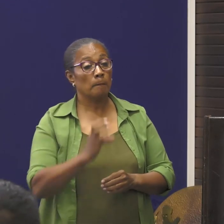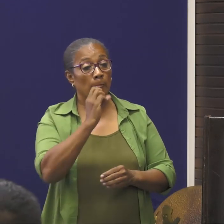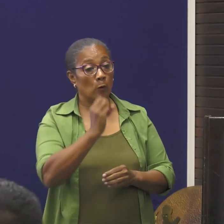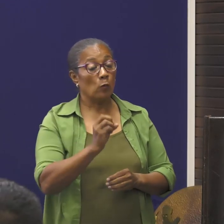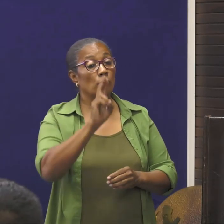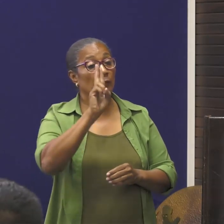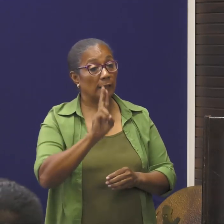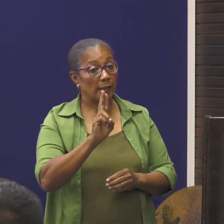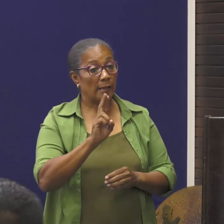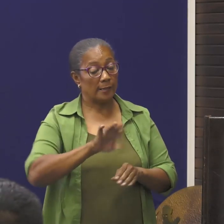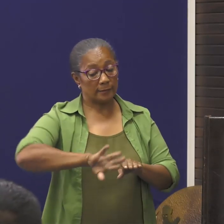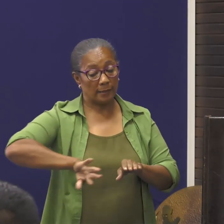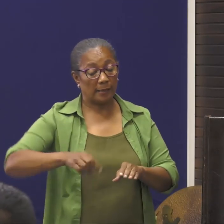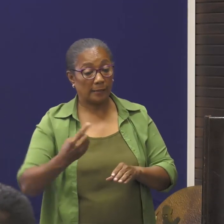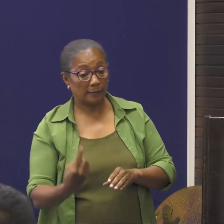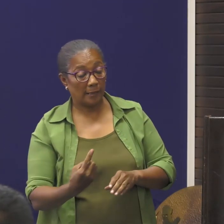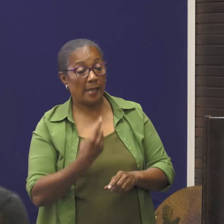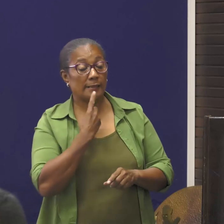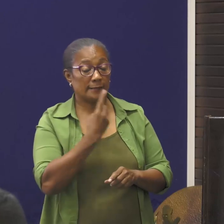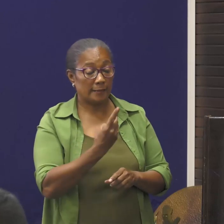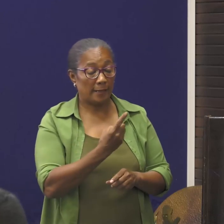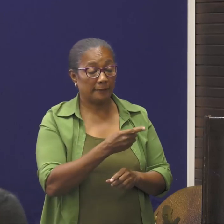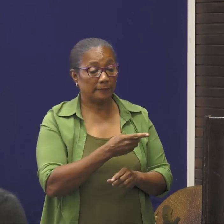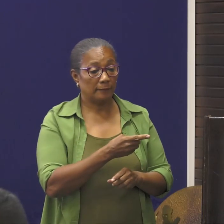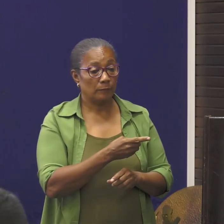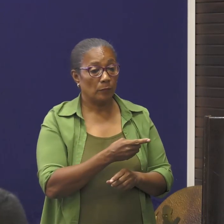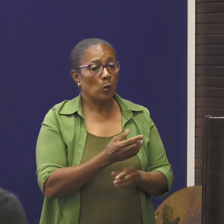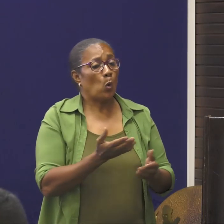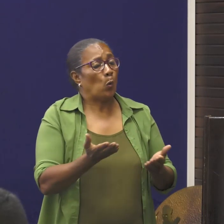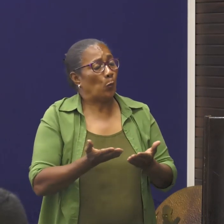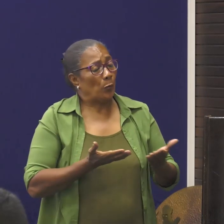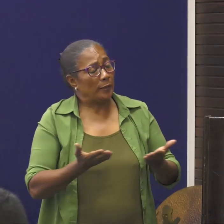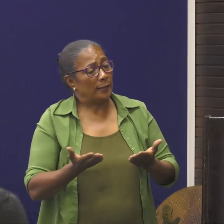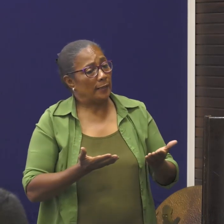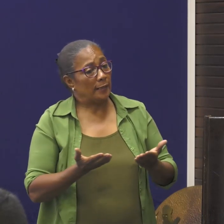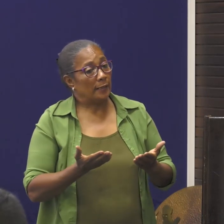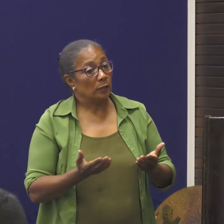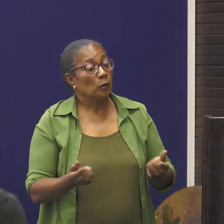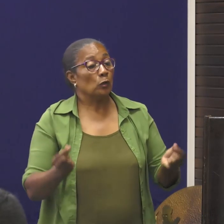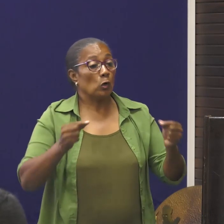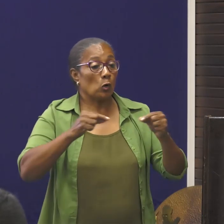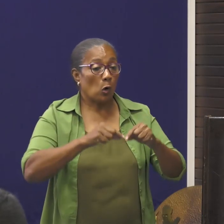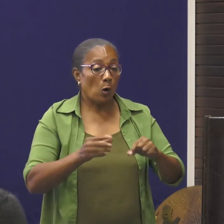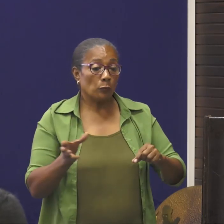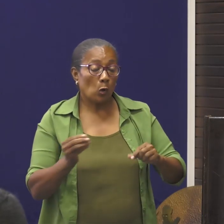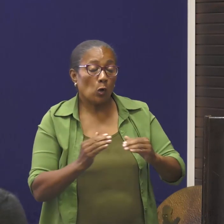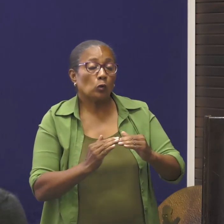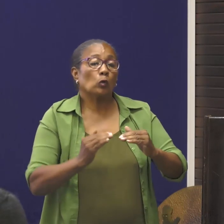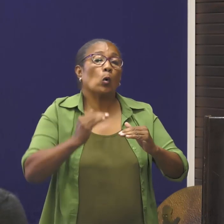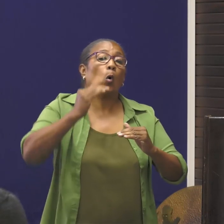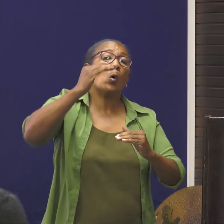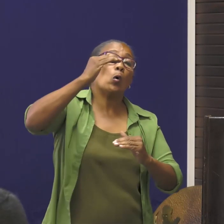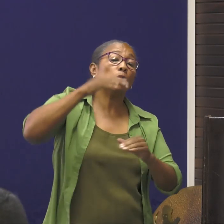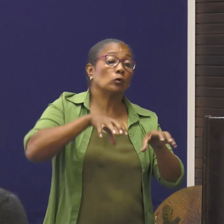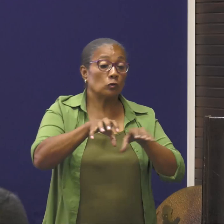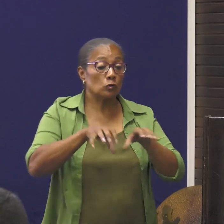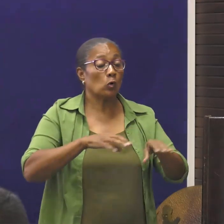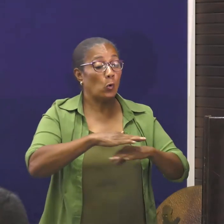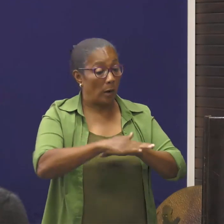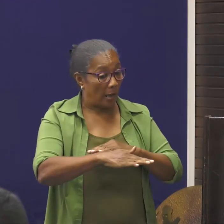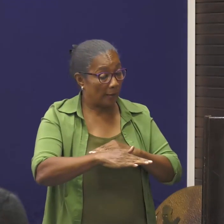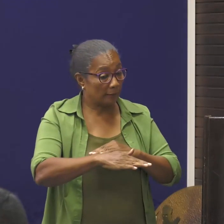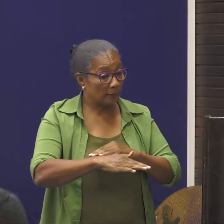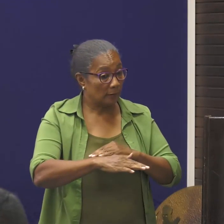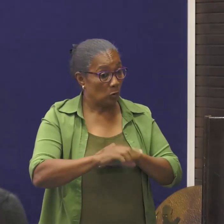Overheidsquarantaine, zeggen wij, wanneer, je komt uit een hoog risico land, dus